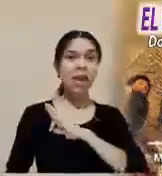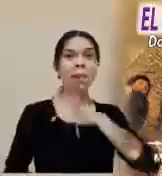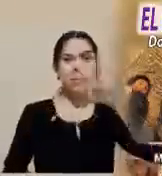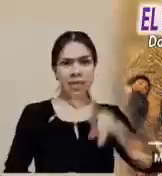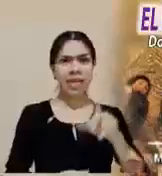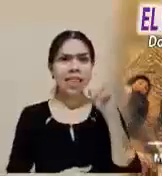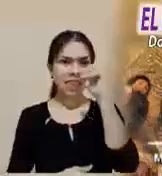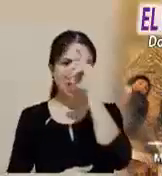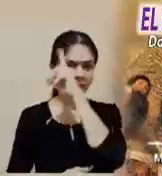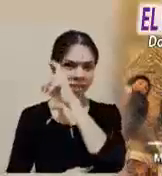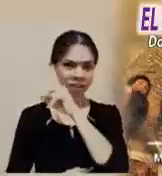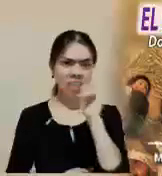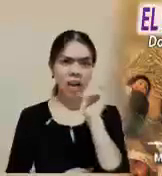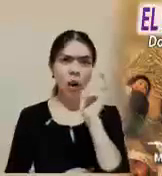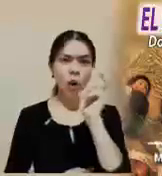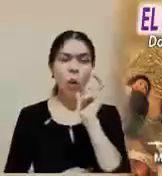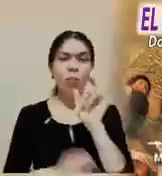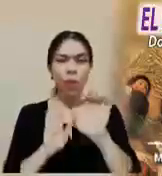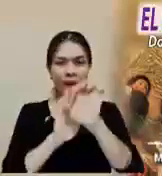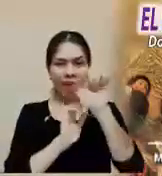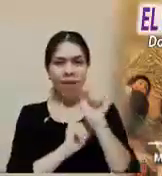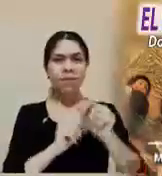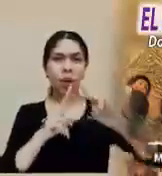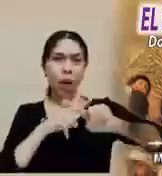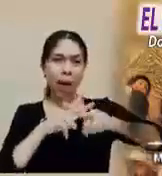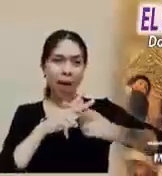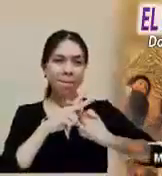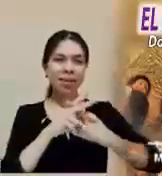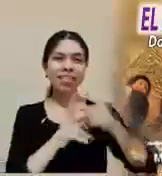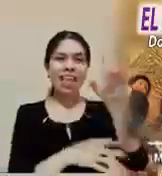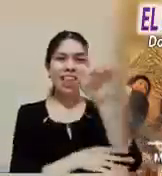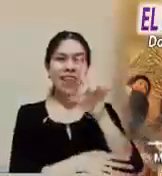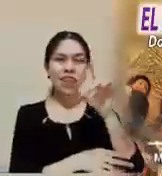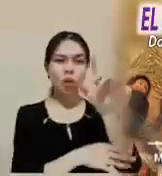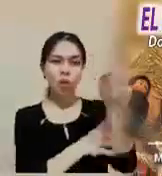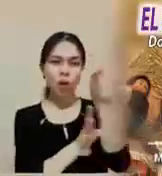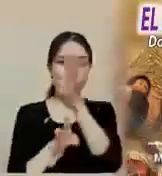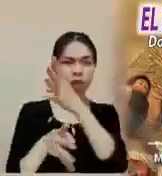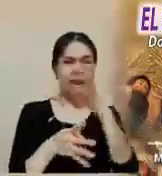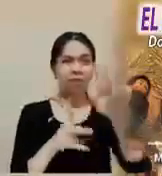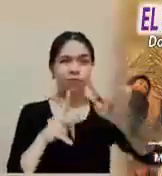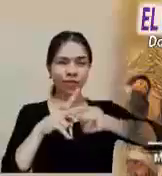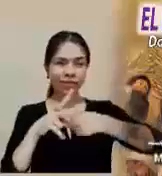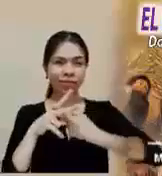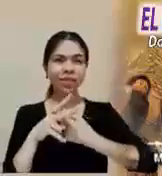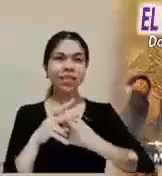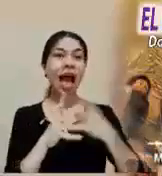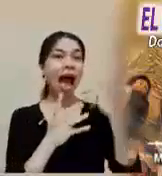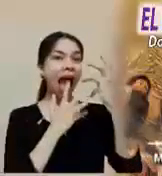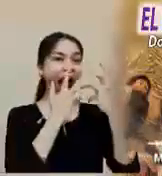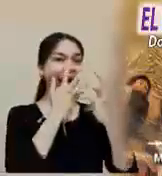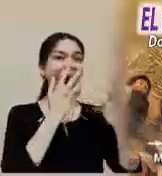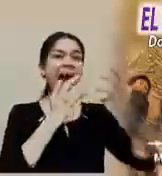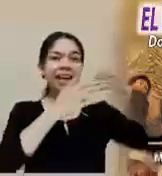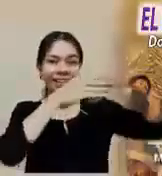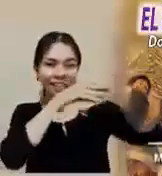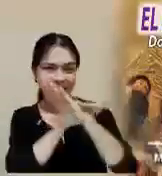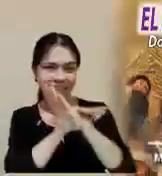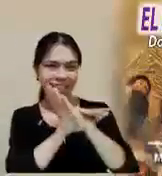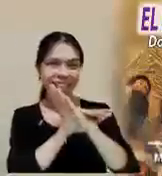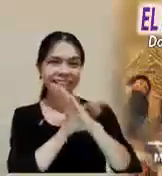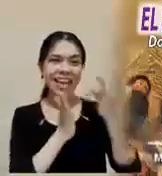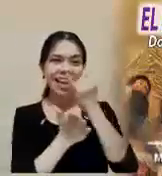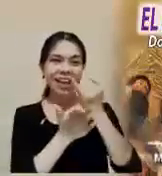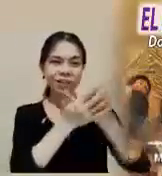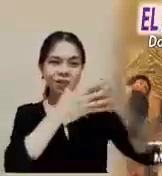al iniciarse con la celebración de una entrada triunfal muy especial para después y a partir de la proclamación del evangelio de este